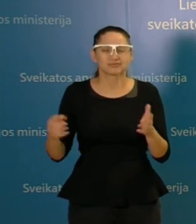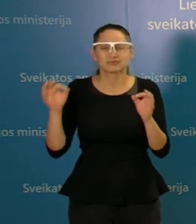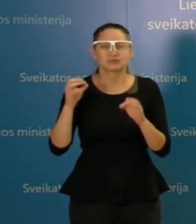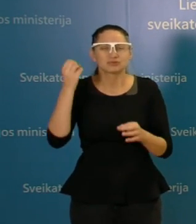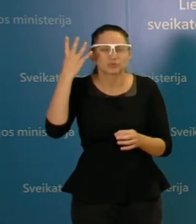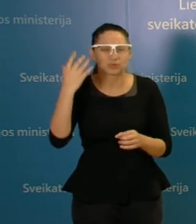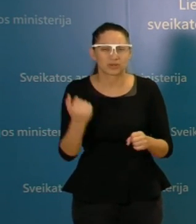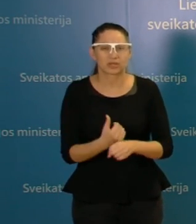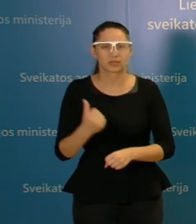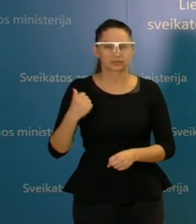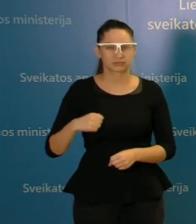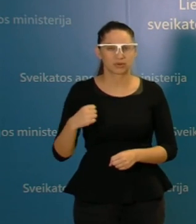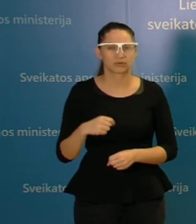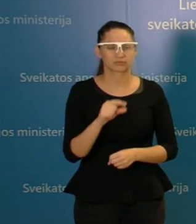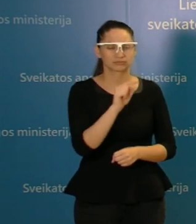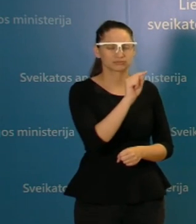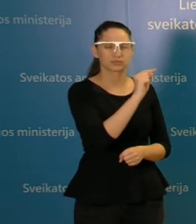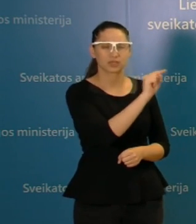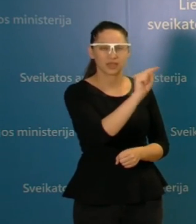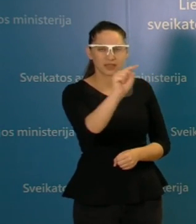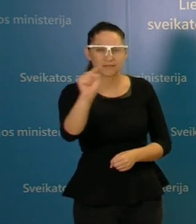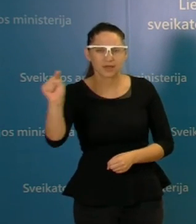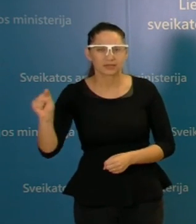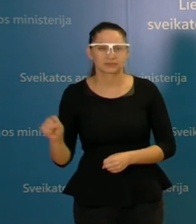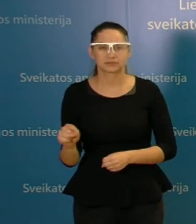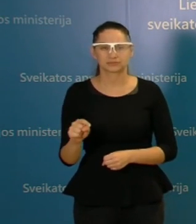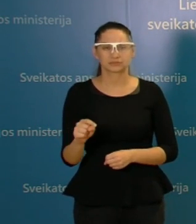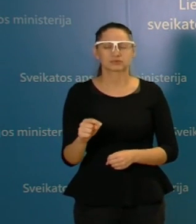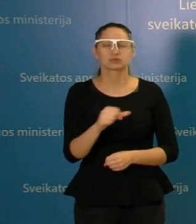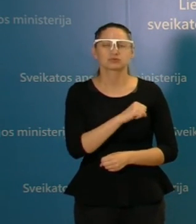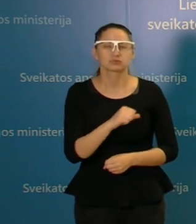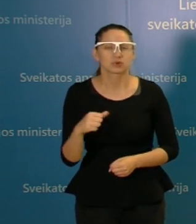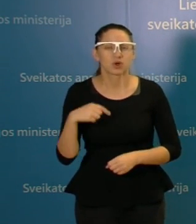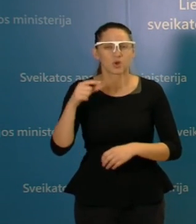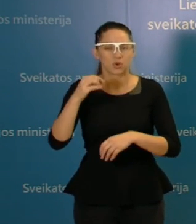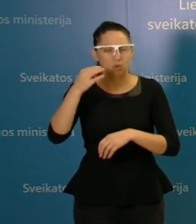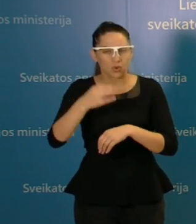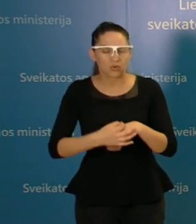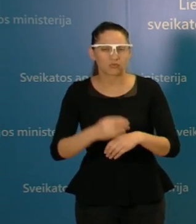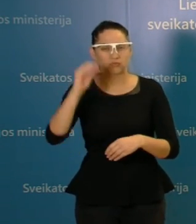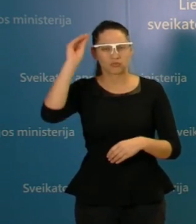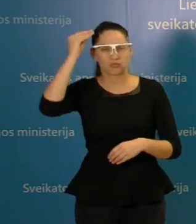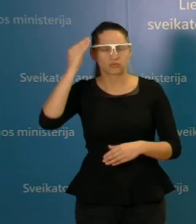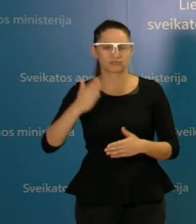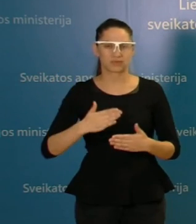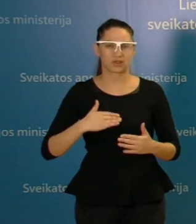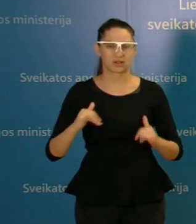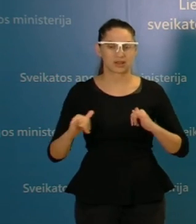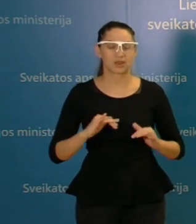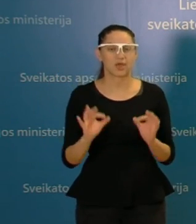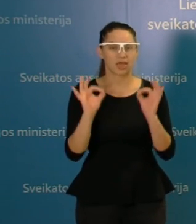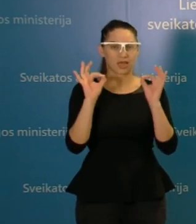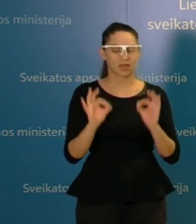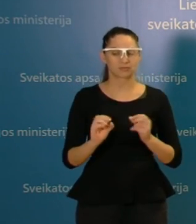visuomenės kiekvienas asmo dabartiniu metu nesupras, kad nuo jo tik tai ir priklauso, būtent jo samaningas elgesys,